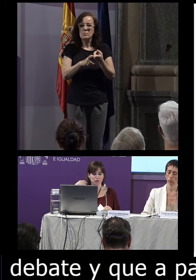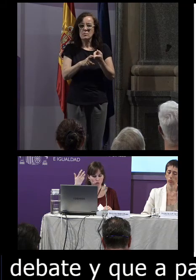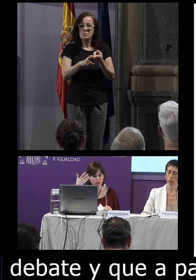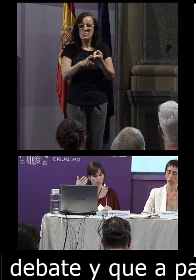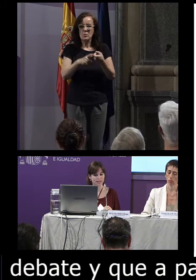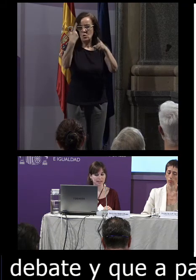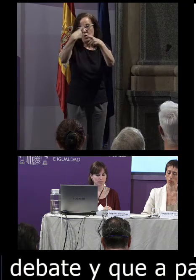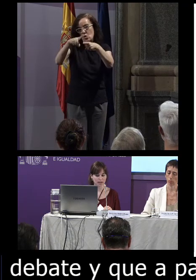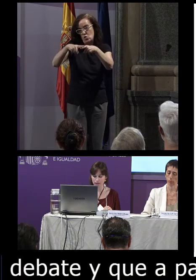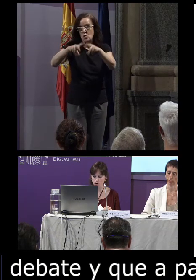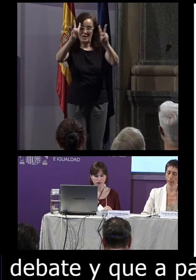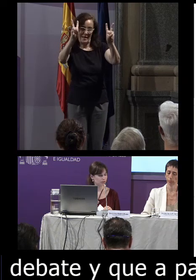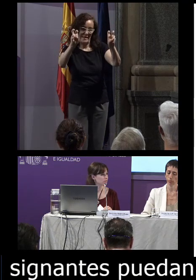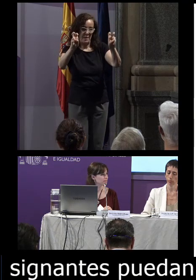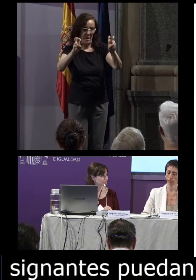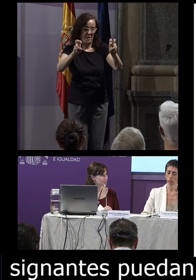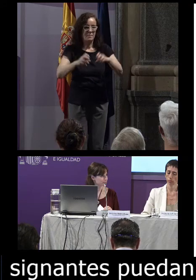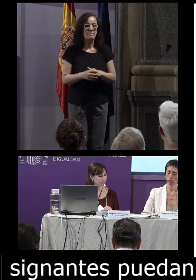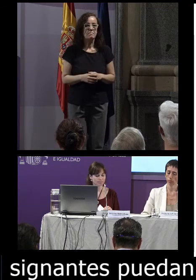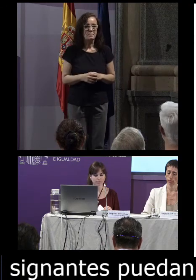cosas sobre ese tema en concreto